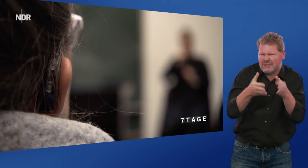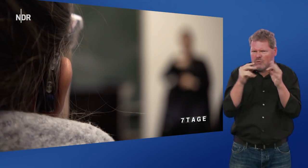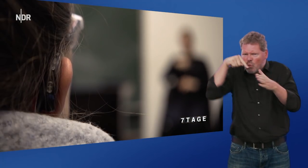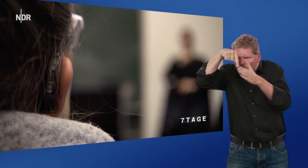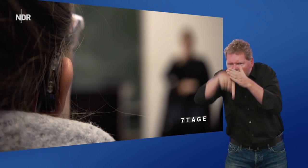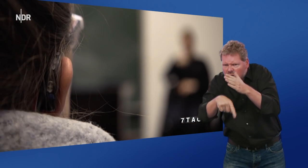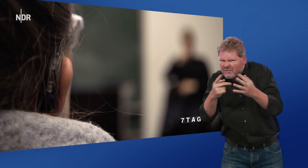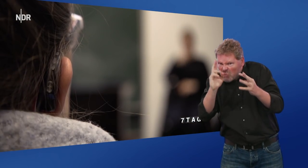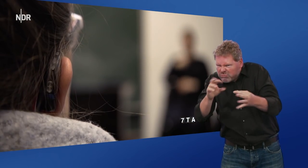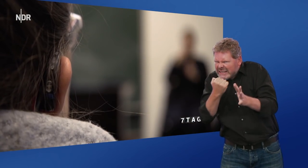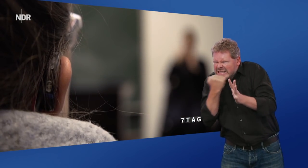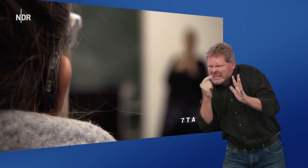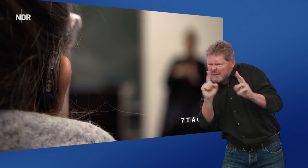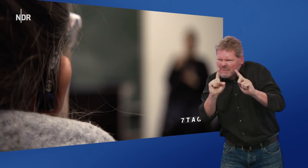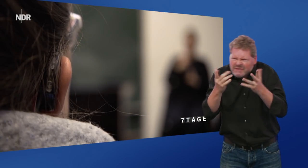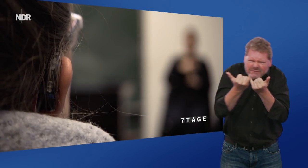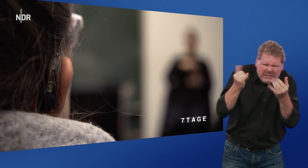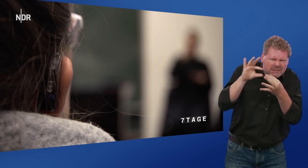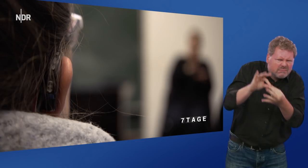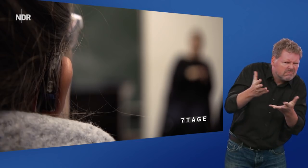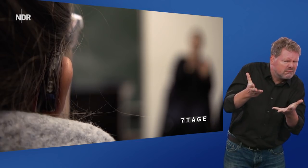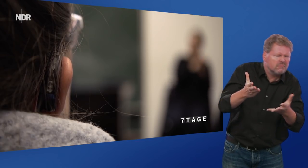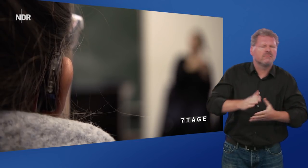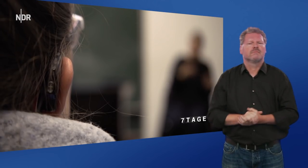extrem geworden, sondern erst mal meine Realität von Punkt 7.